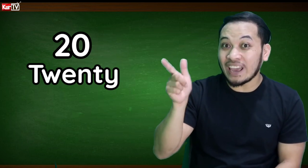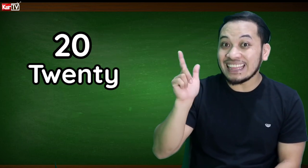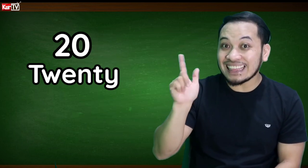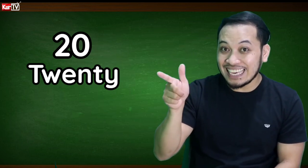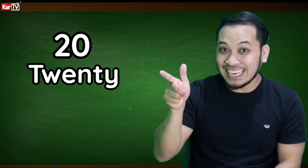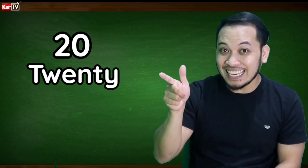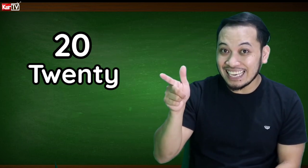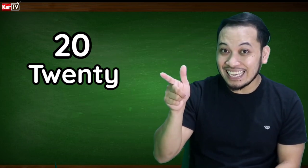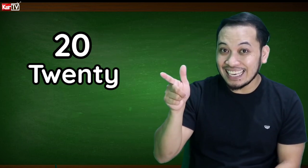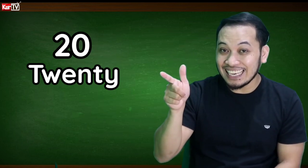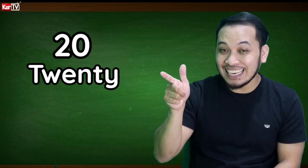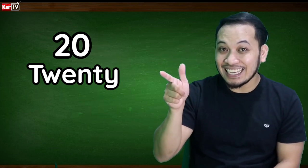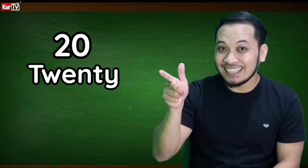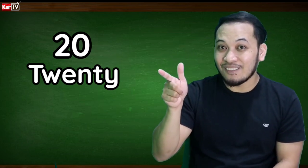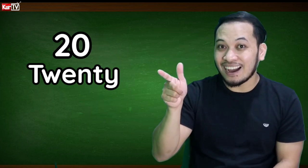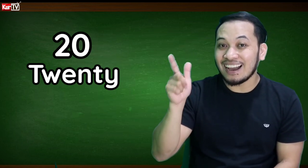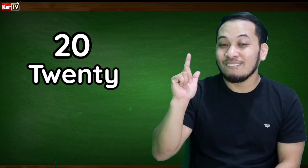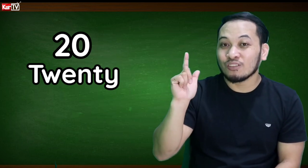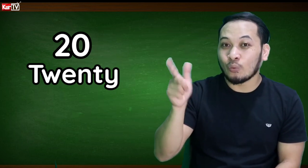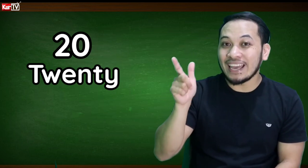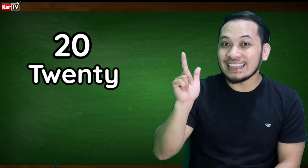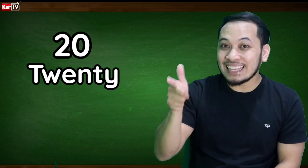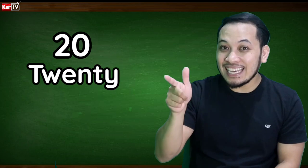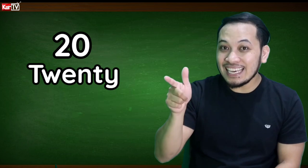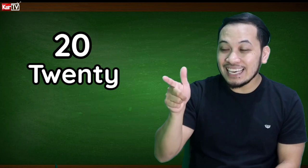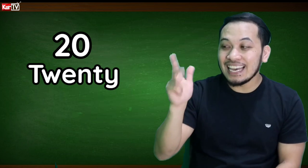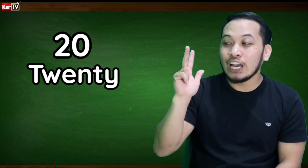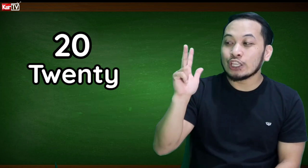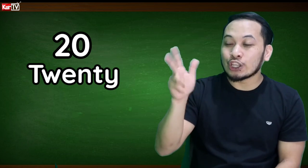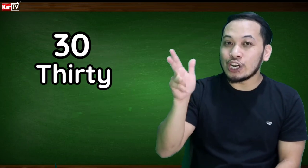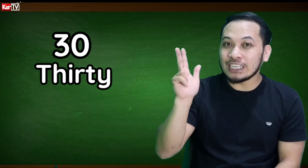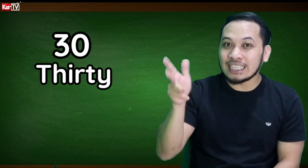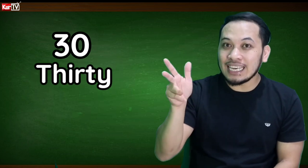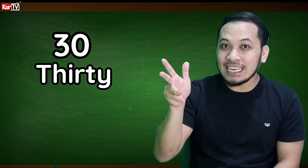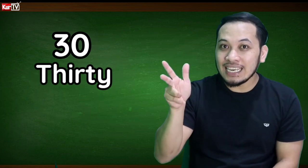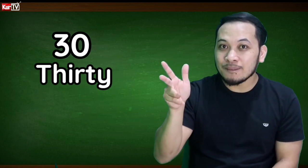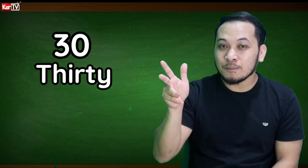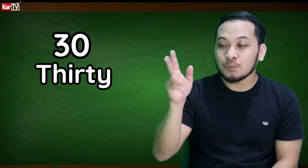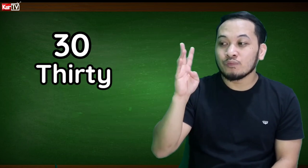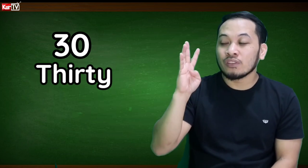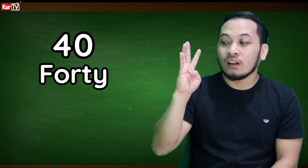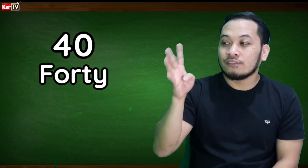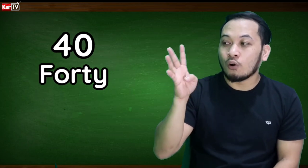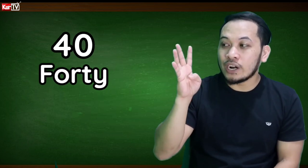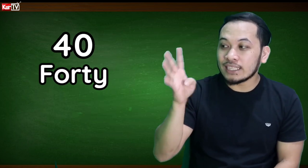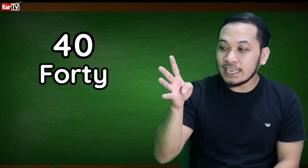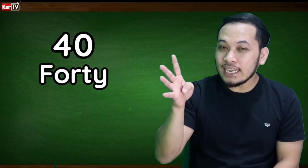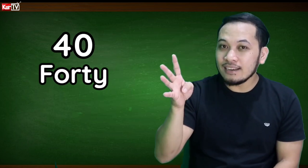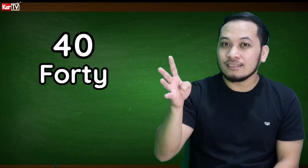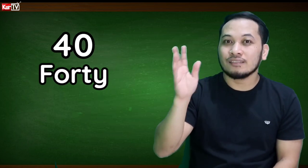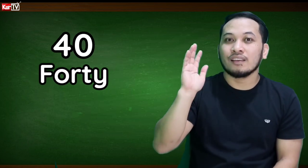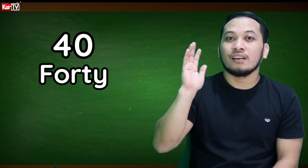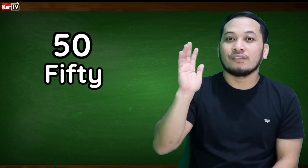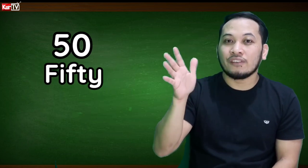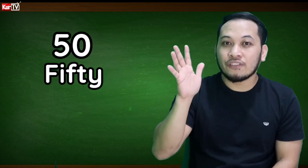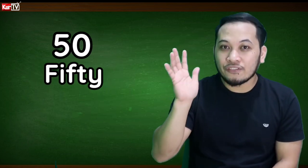20. Di ba? 20, 30, 40, 50,